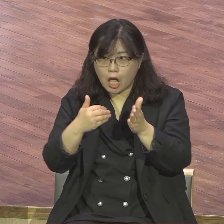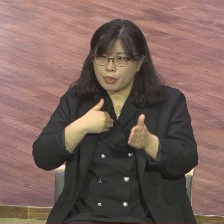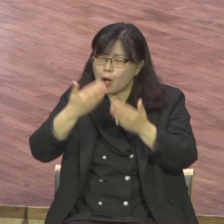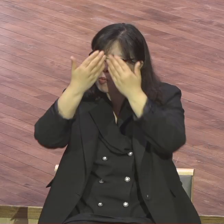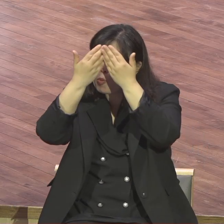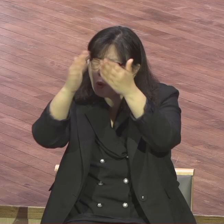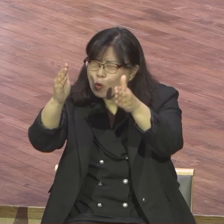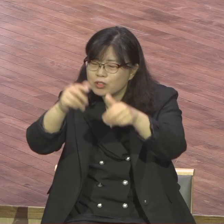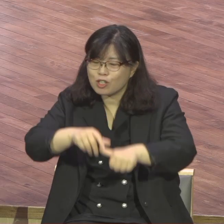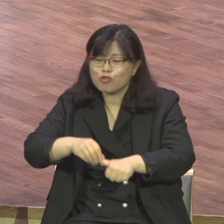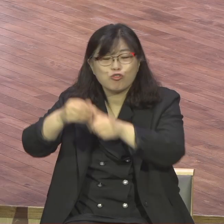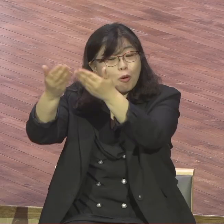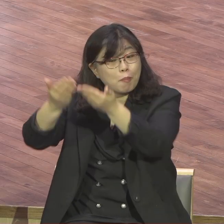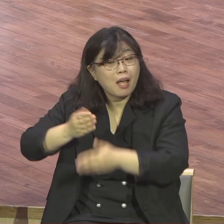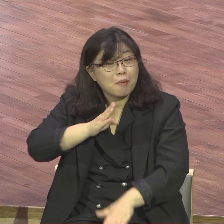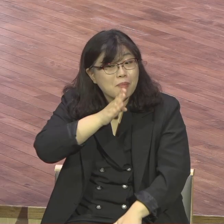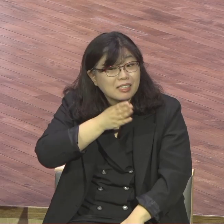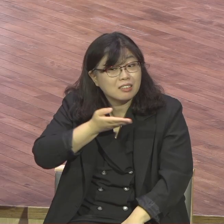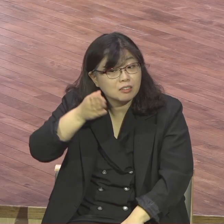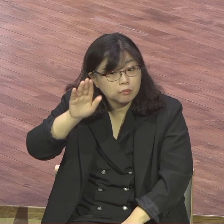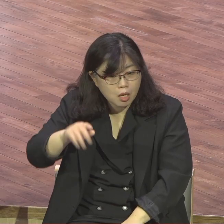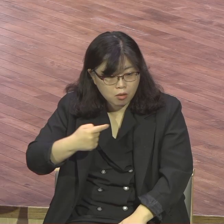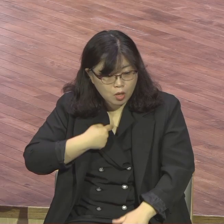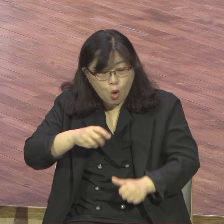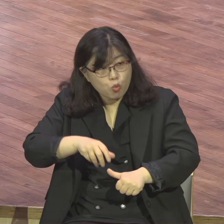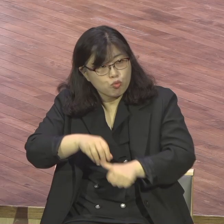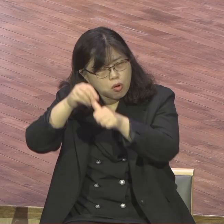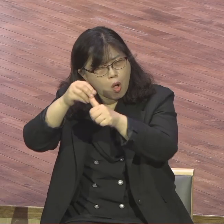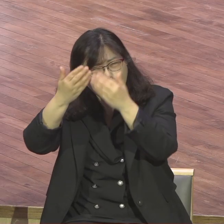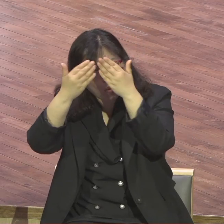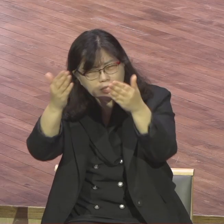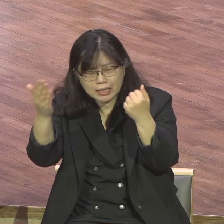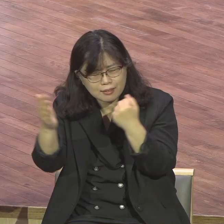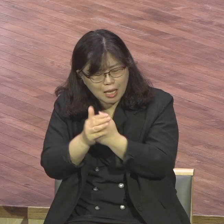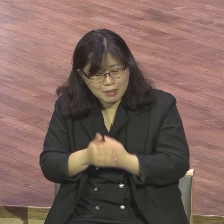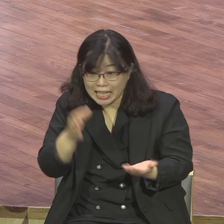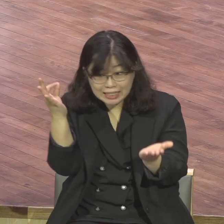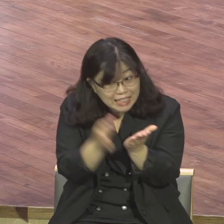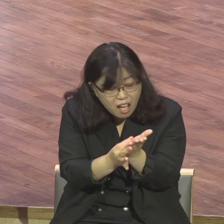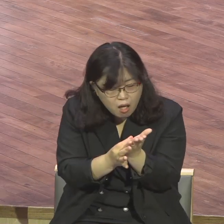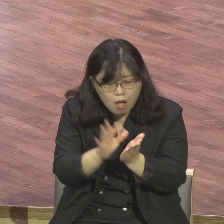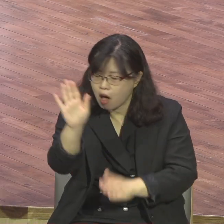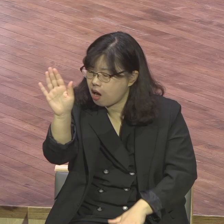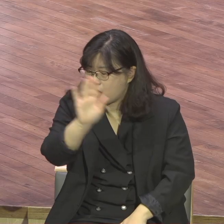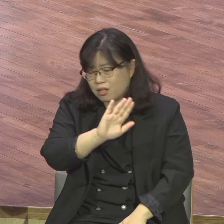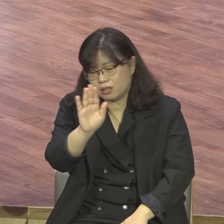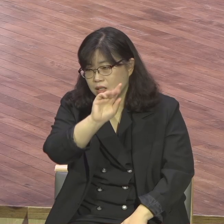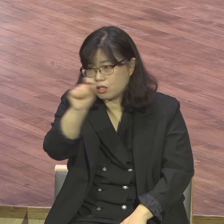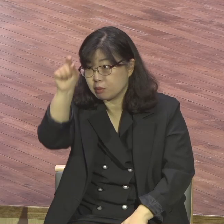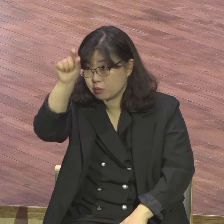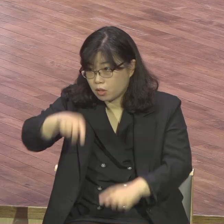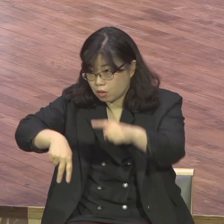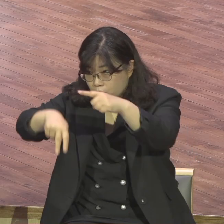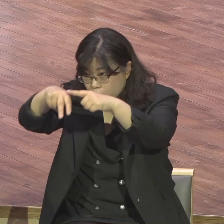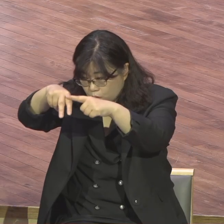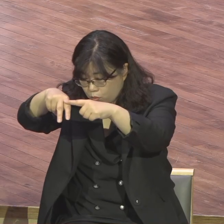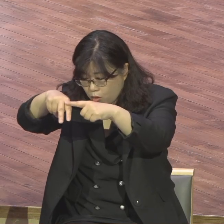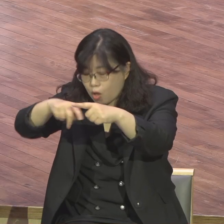공짜로 은혜로 주어진 것이다 그 은혜에 대해 감사한다면 우리의 삶이